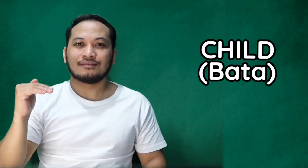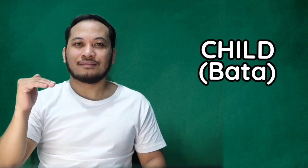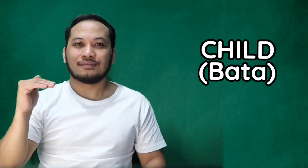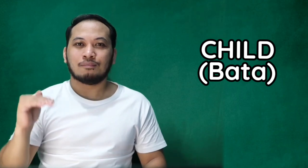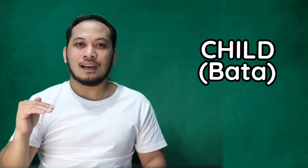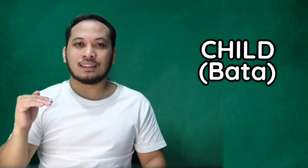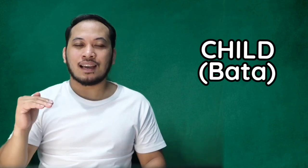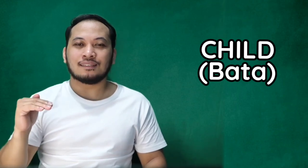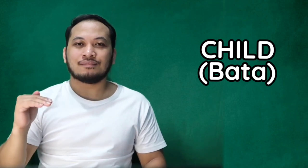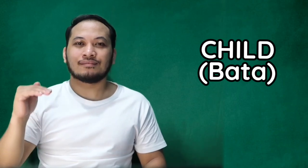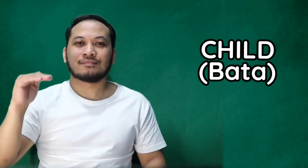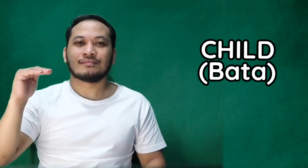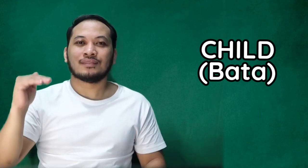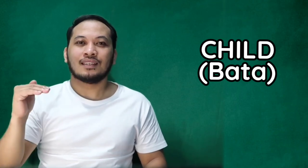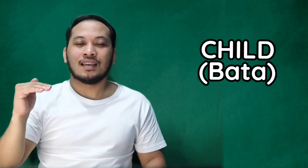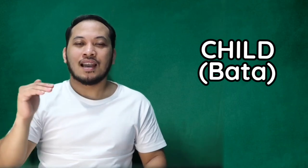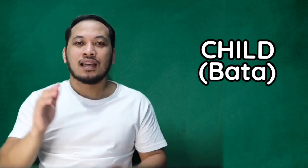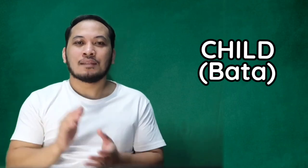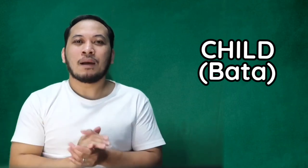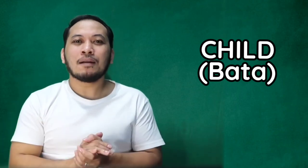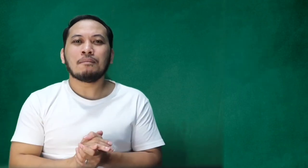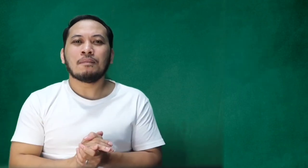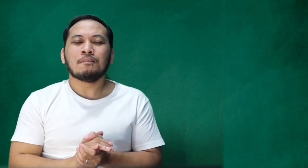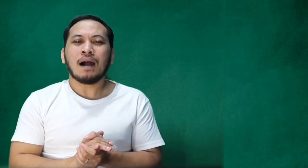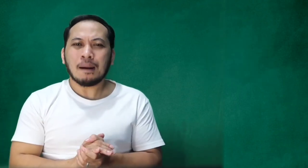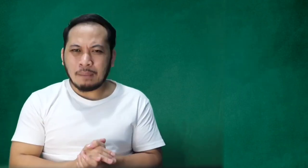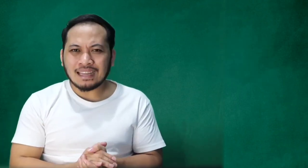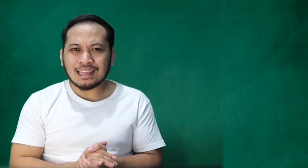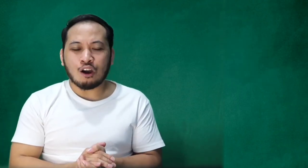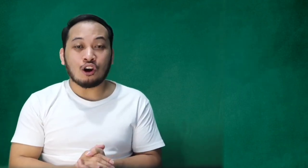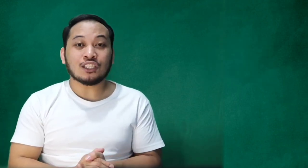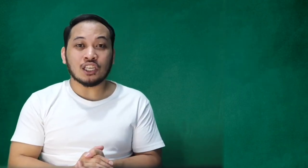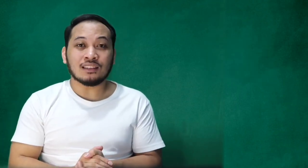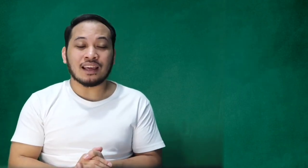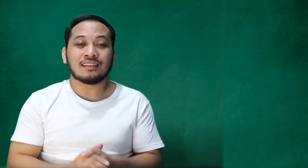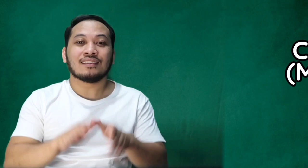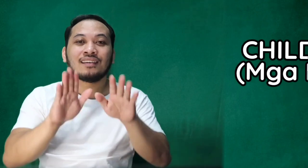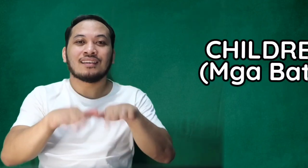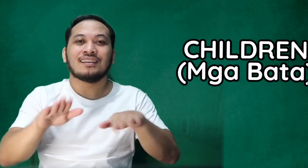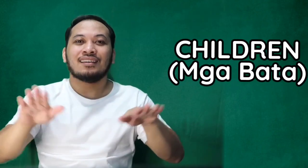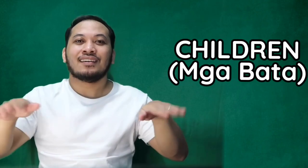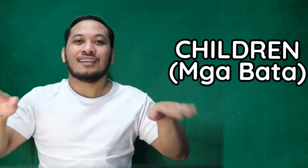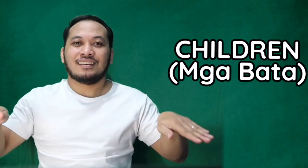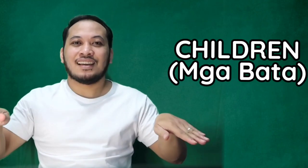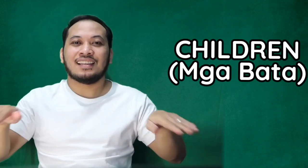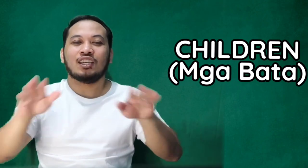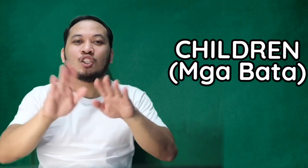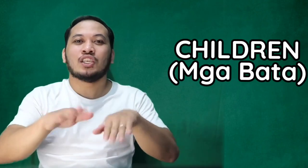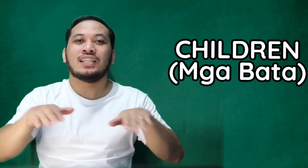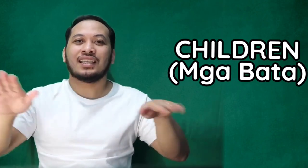Bata. Pag mga bata or children. Ayan. Children.